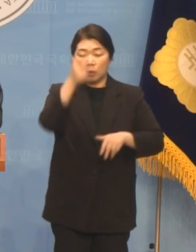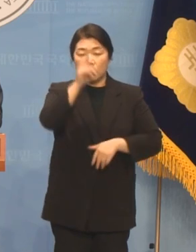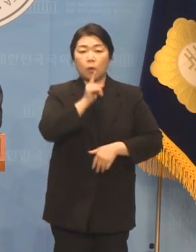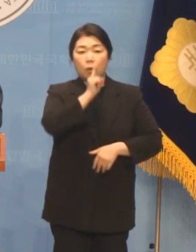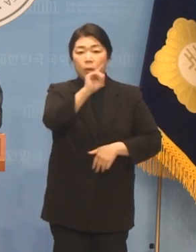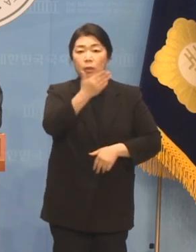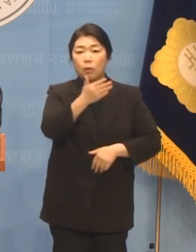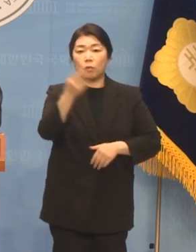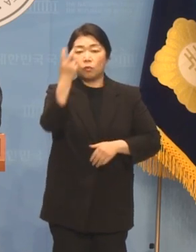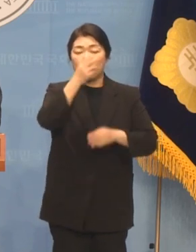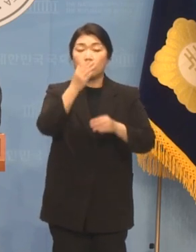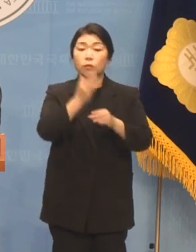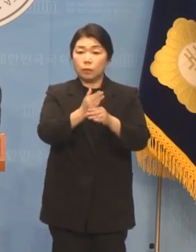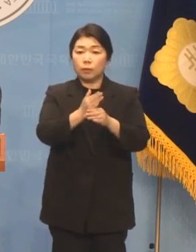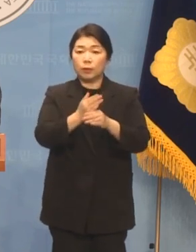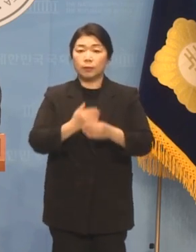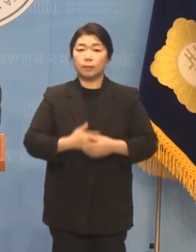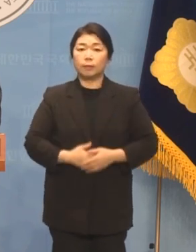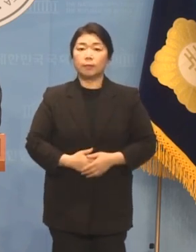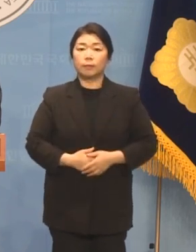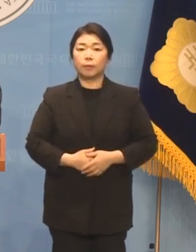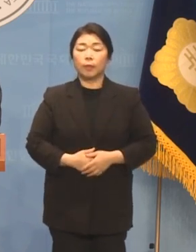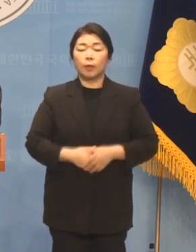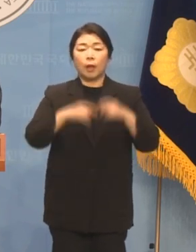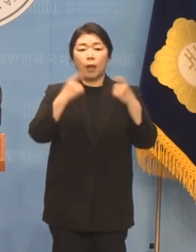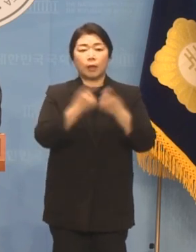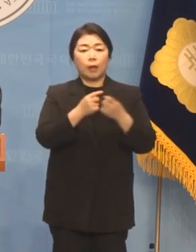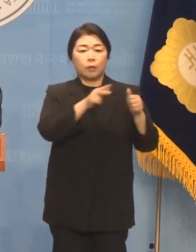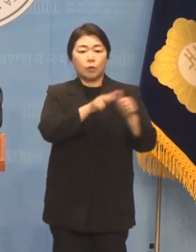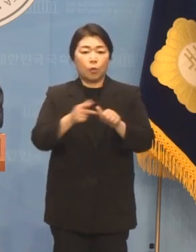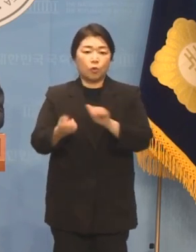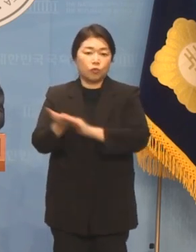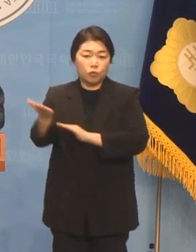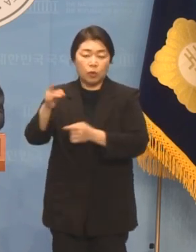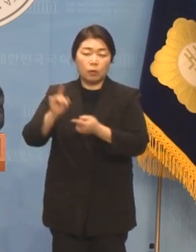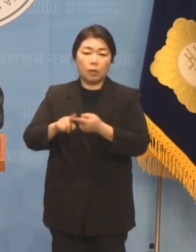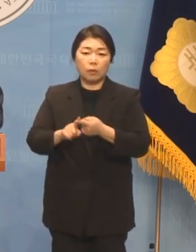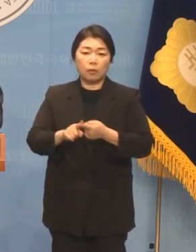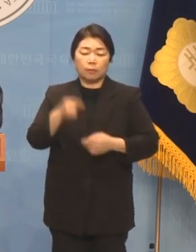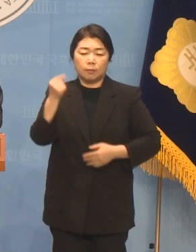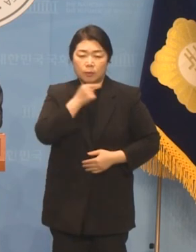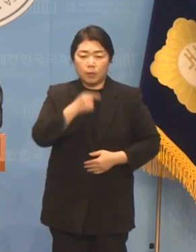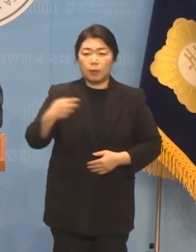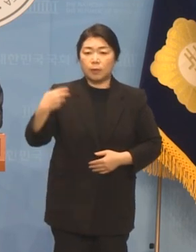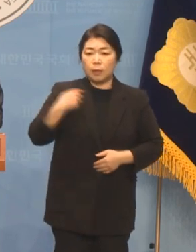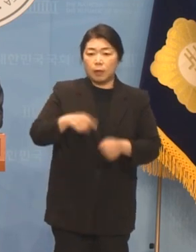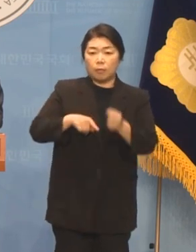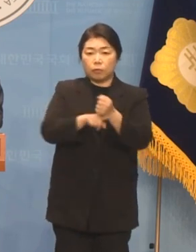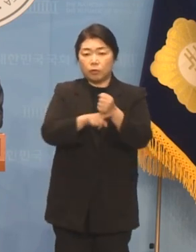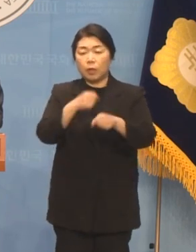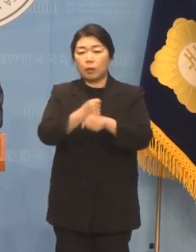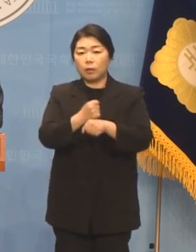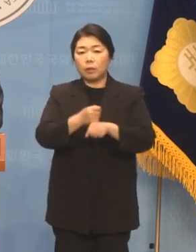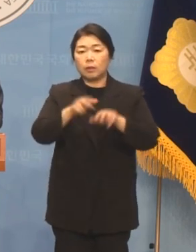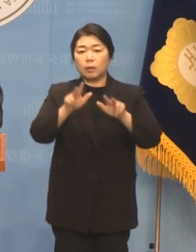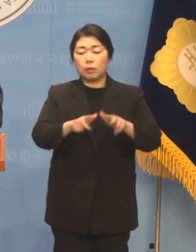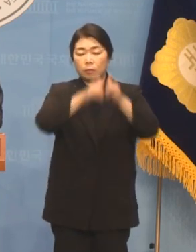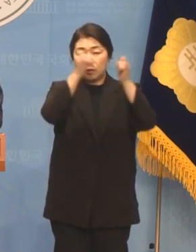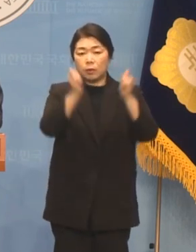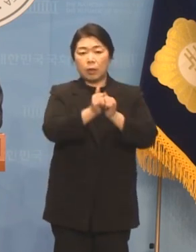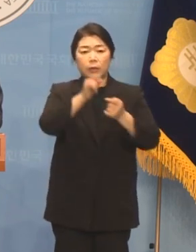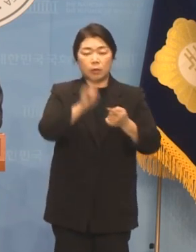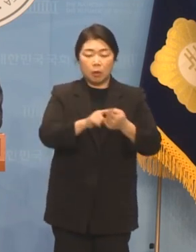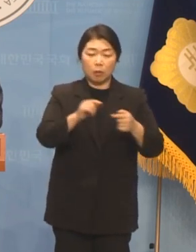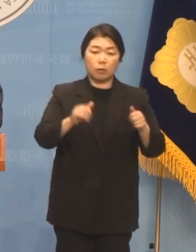수사를 받고 있습니다 개인정보 유출에 대해서 엄격하게 책임을 묻는 현 사회적 추세를